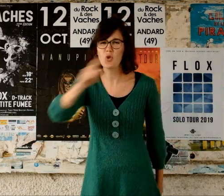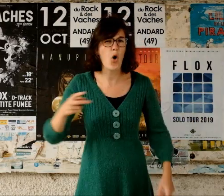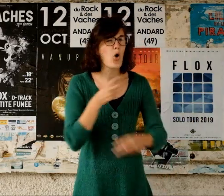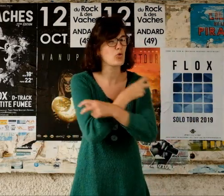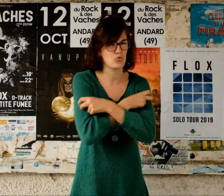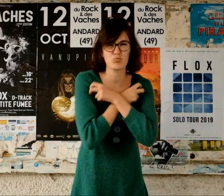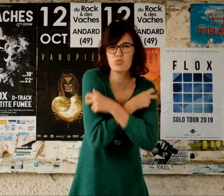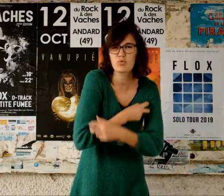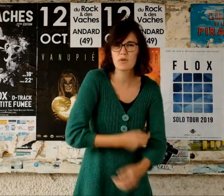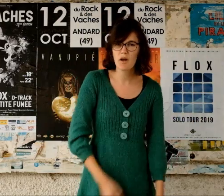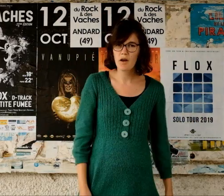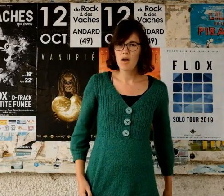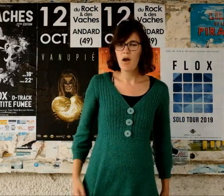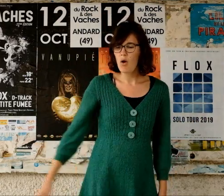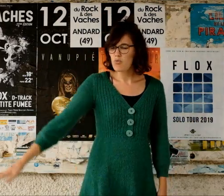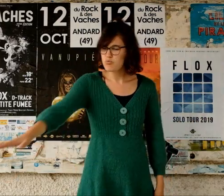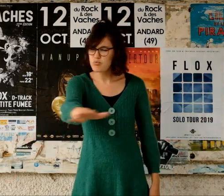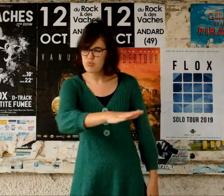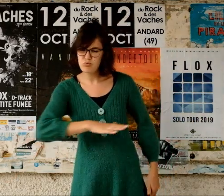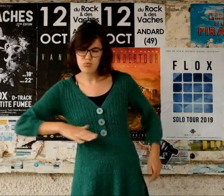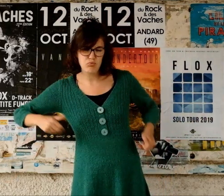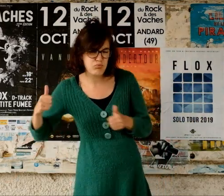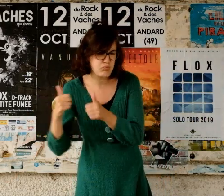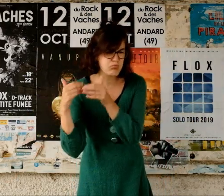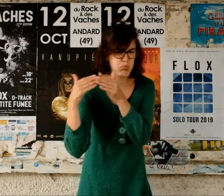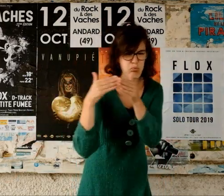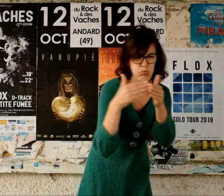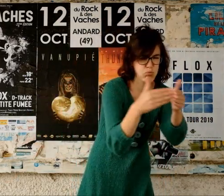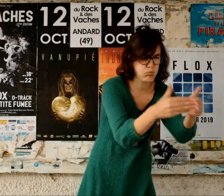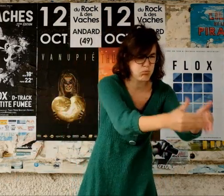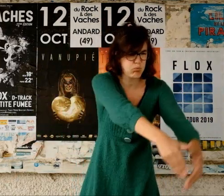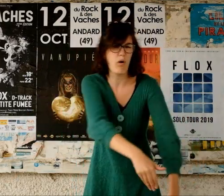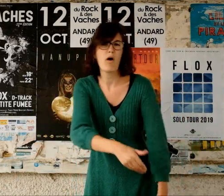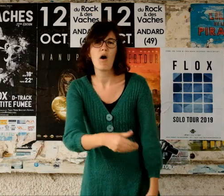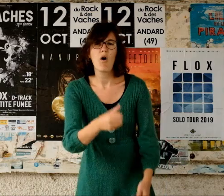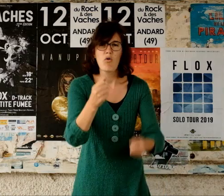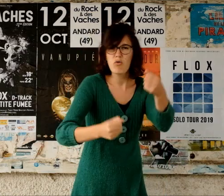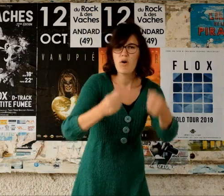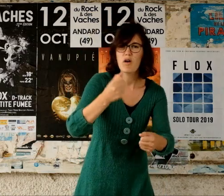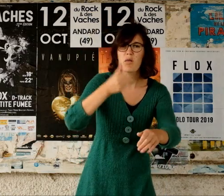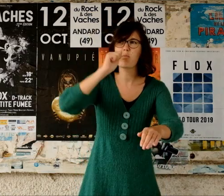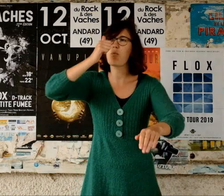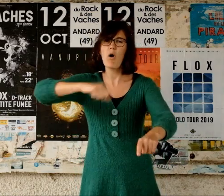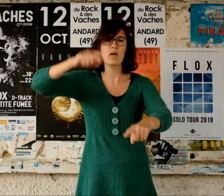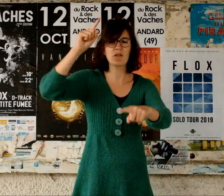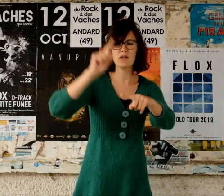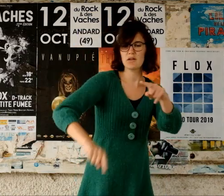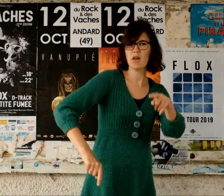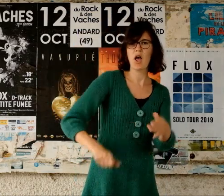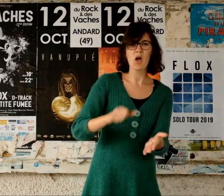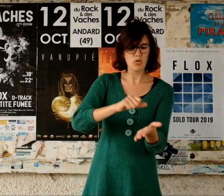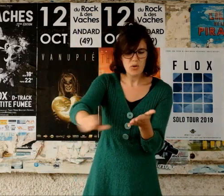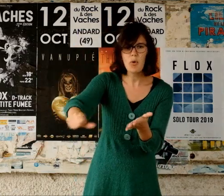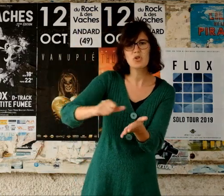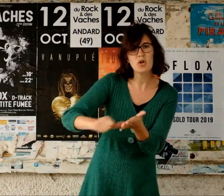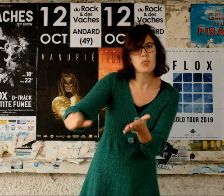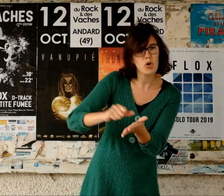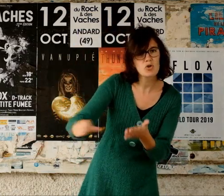descend plutôt du mouton Faut marcher dans les clous Faut pas boire au volant Faut dépenser